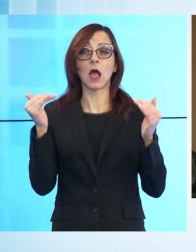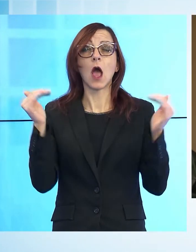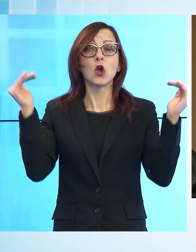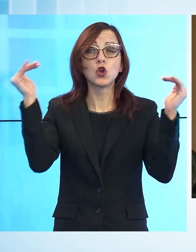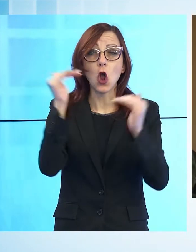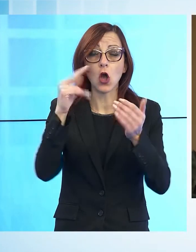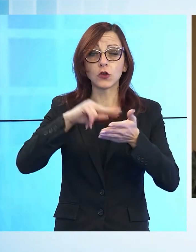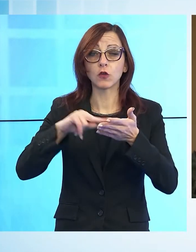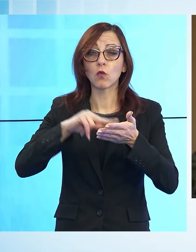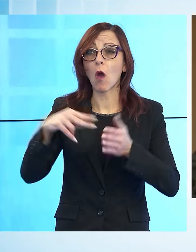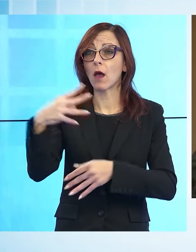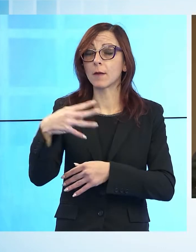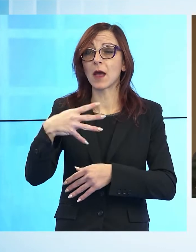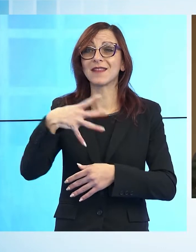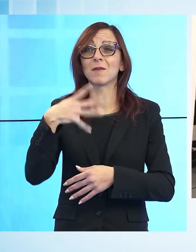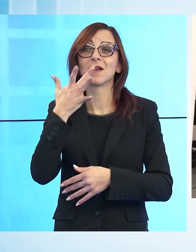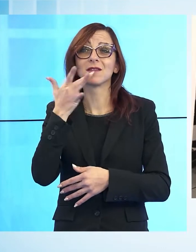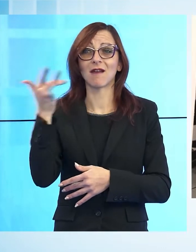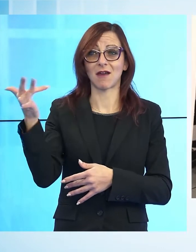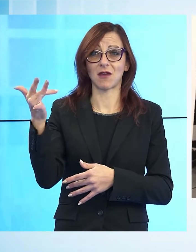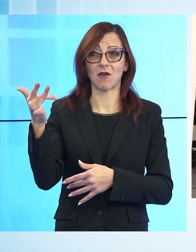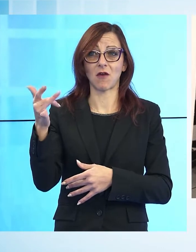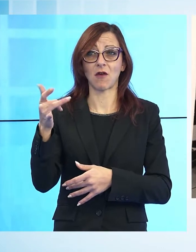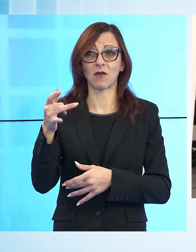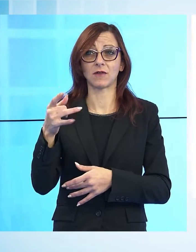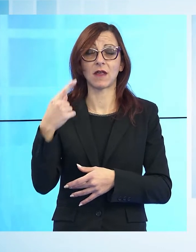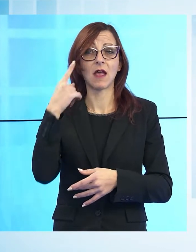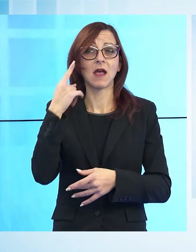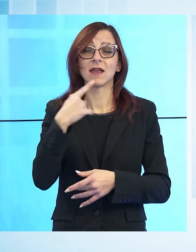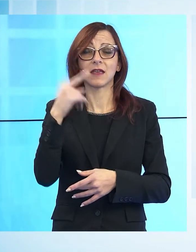Massarosa, questa mattina i ragazzi non sono potuti entrare.